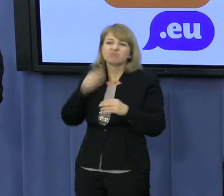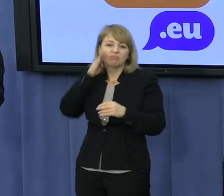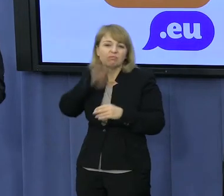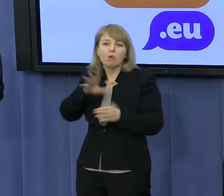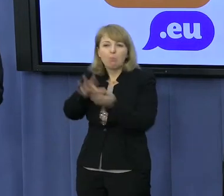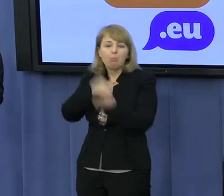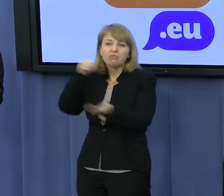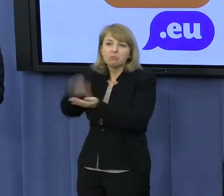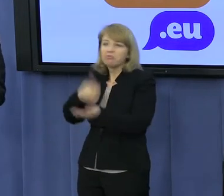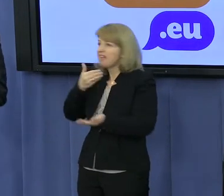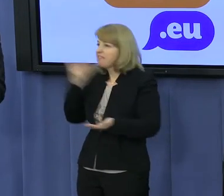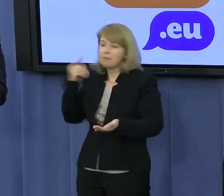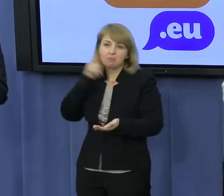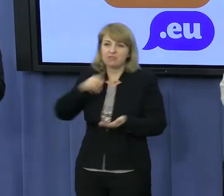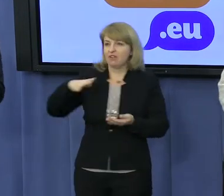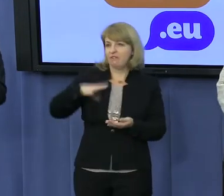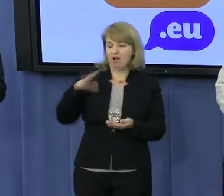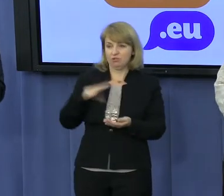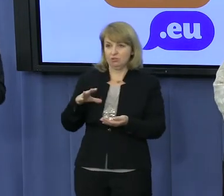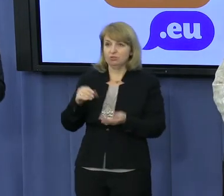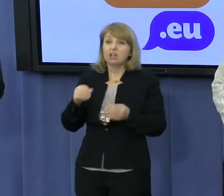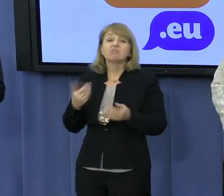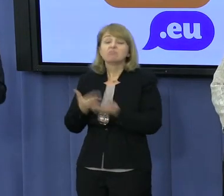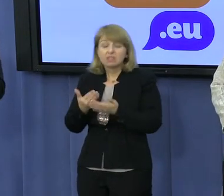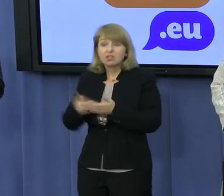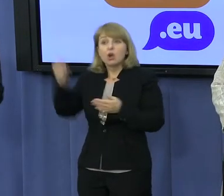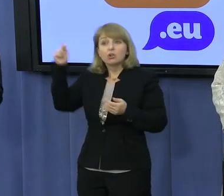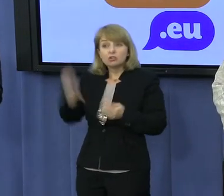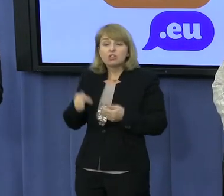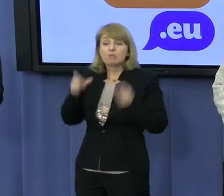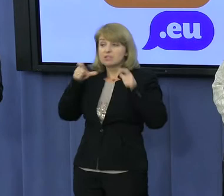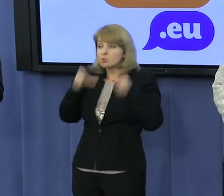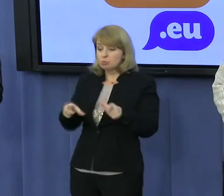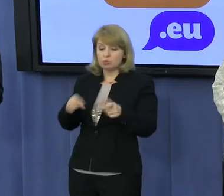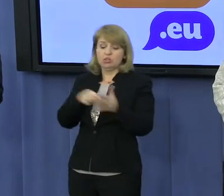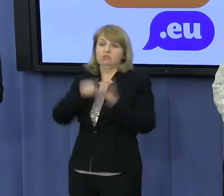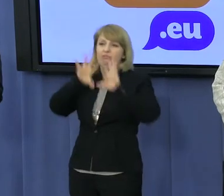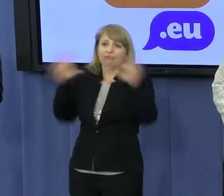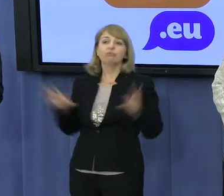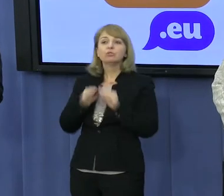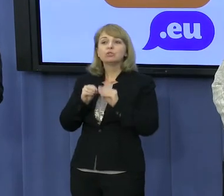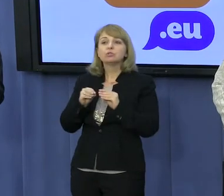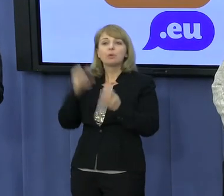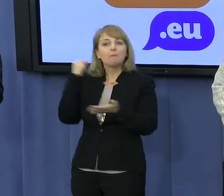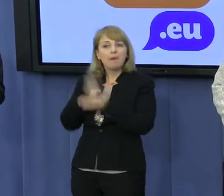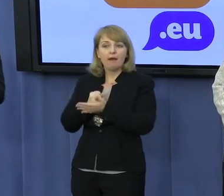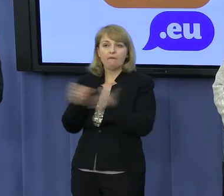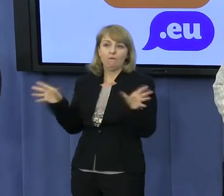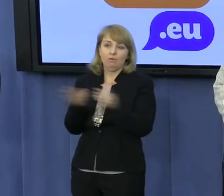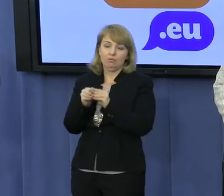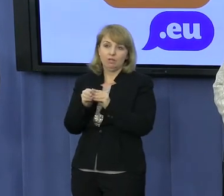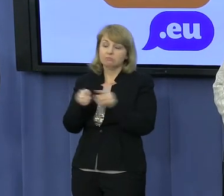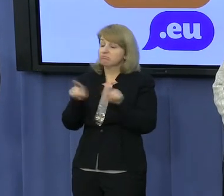realnych wartości. I w związku z tym trzeba wymuszać wszystko literą prawa. I tak jest w przypadku tych zwanych